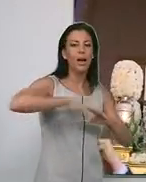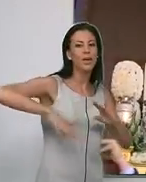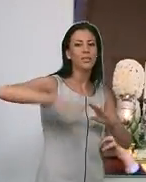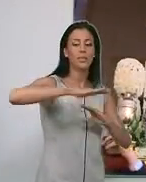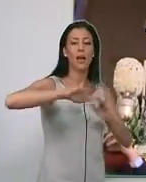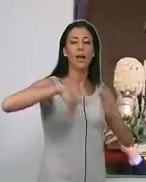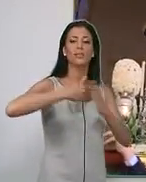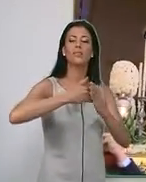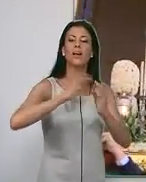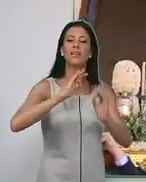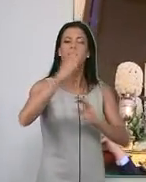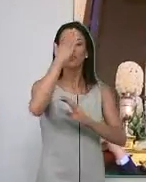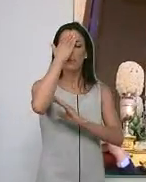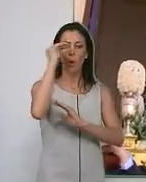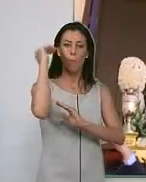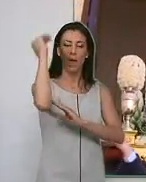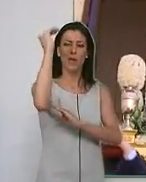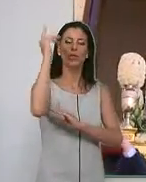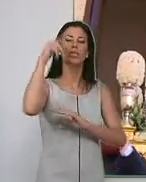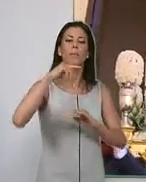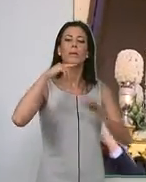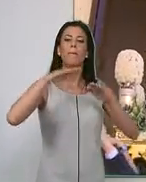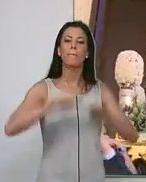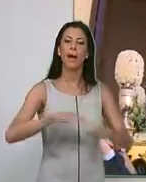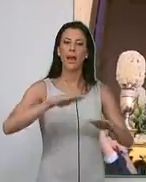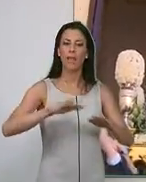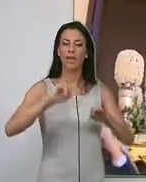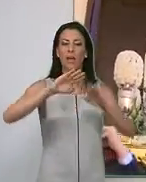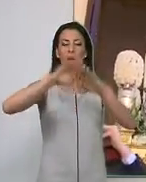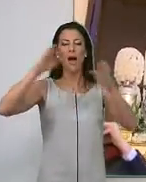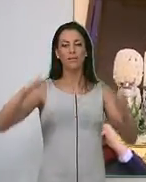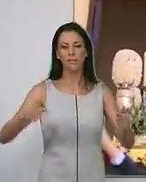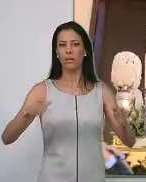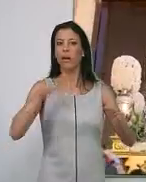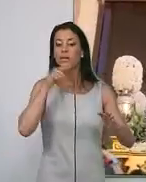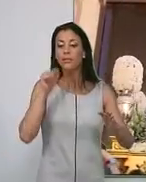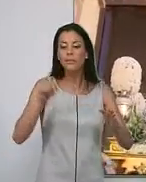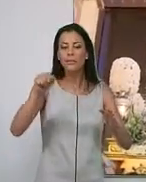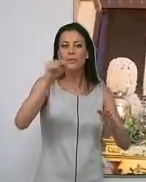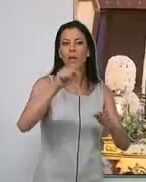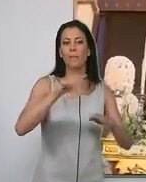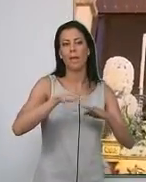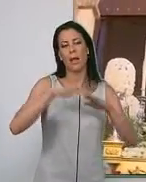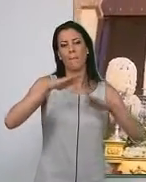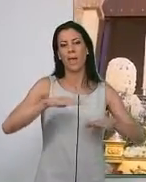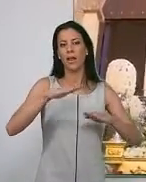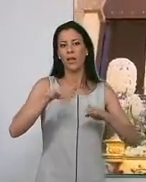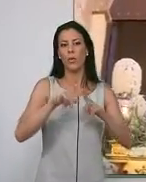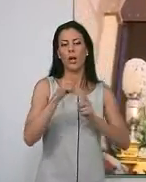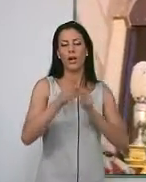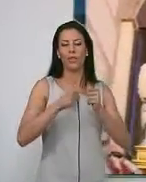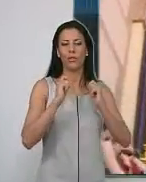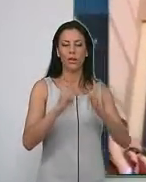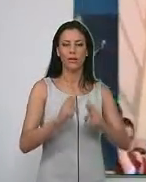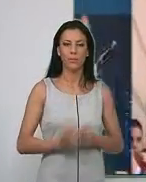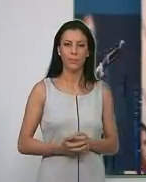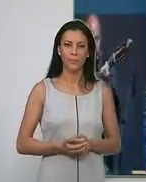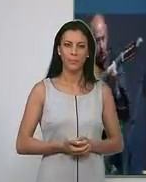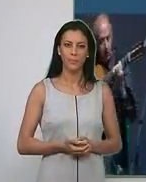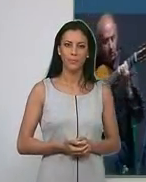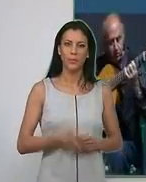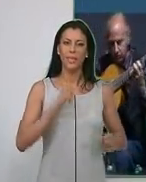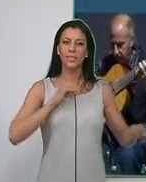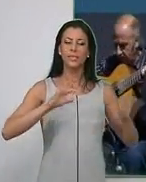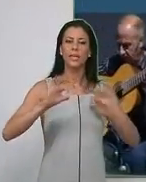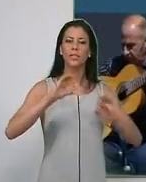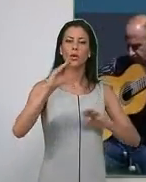Templo Mayor... ...y la parada ante los altares colocados por el itinerario. El Teatro